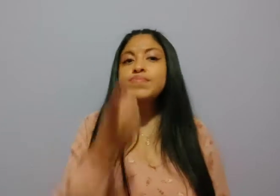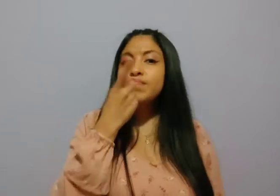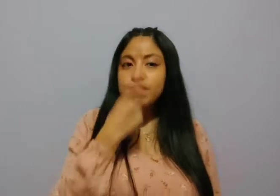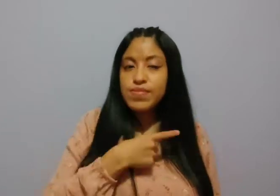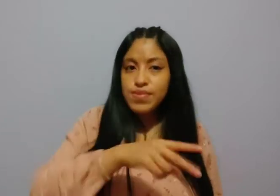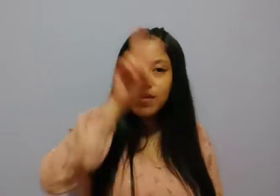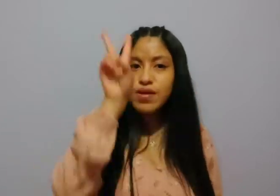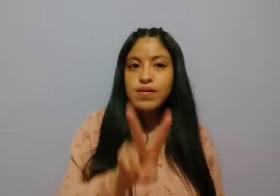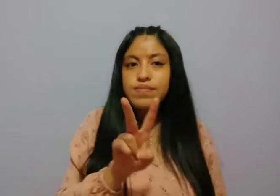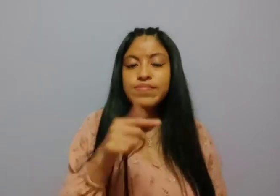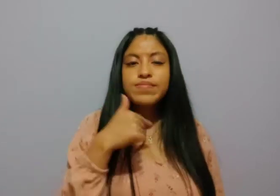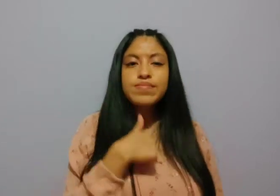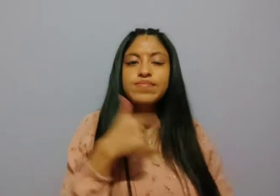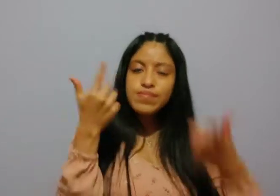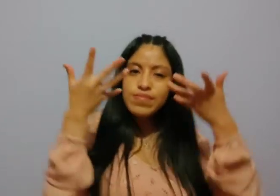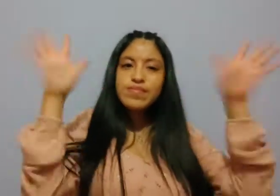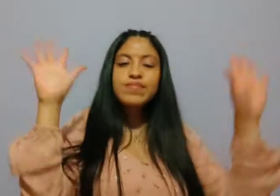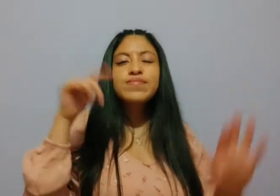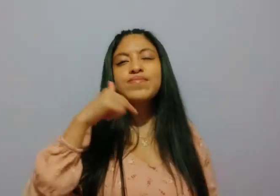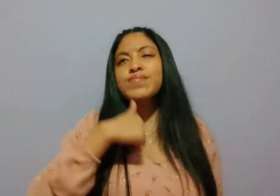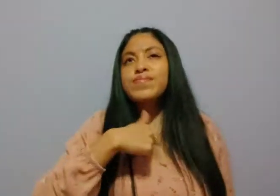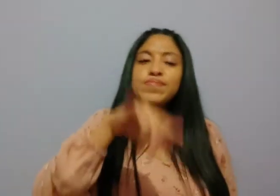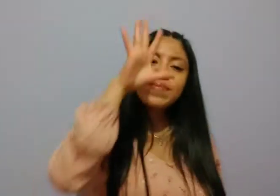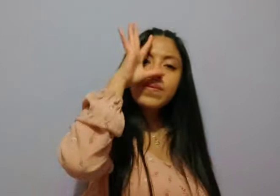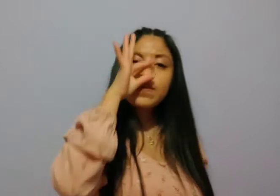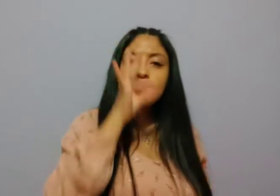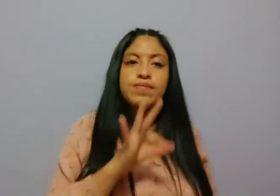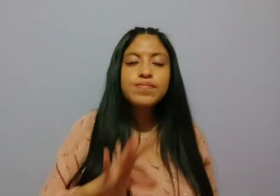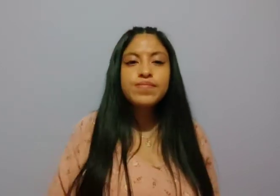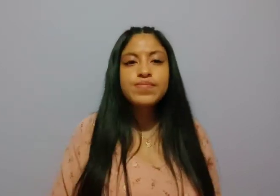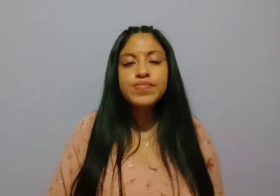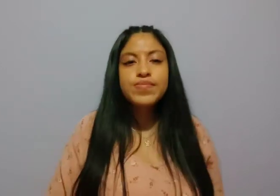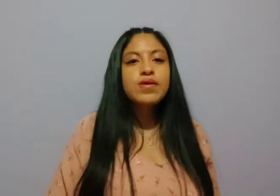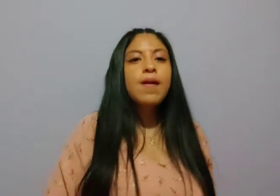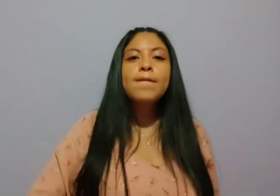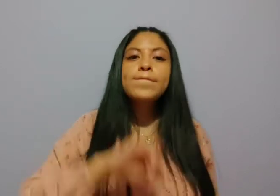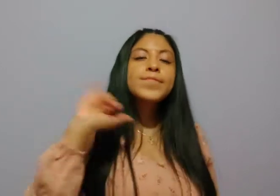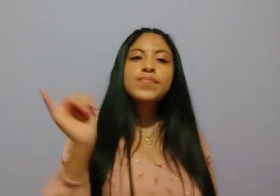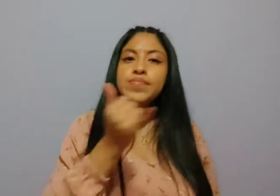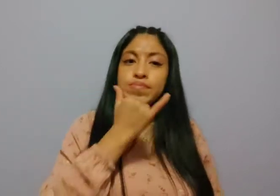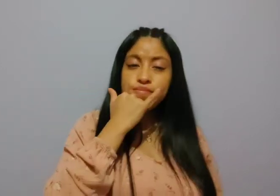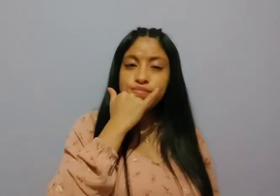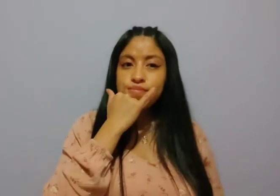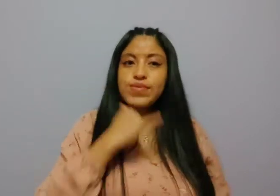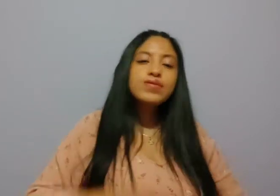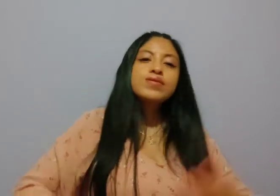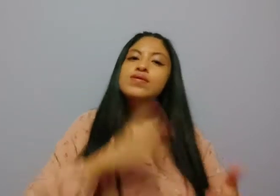Dime la verdad, si fui yo el que fallé Perdóname,